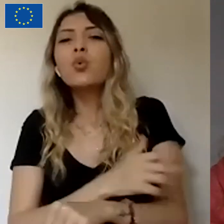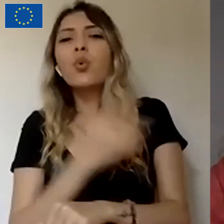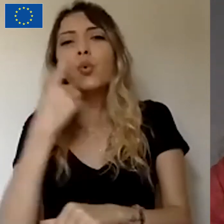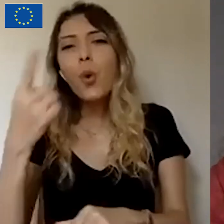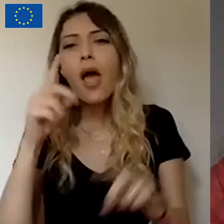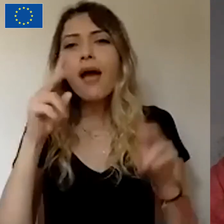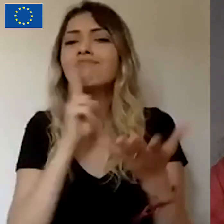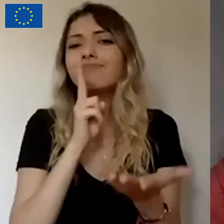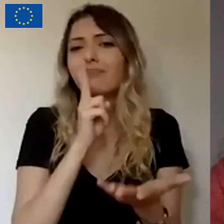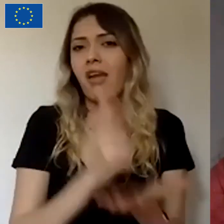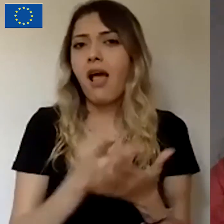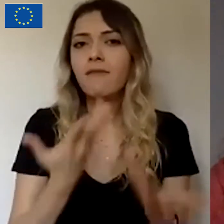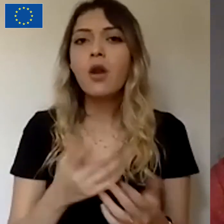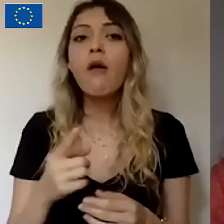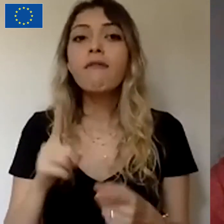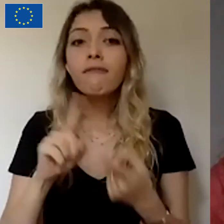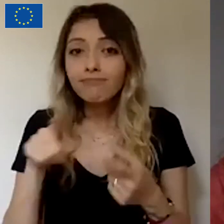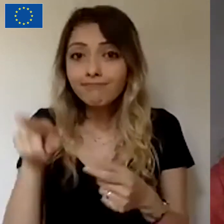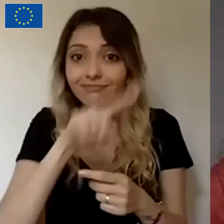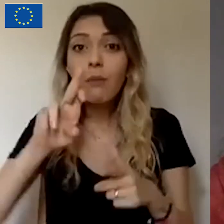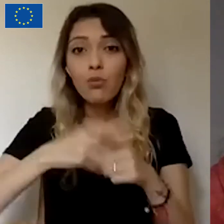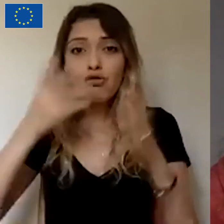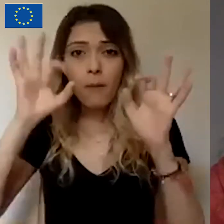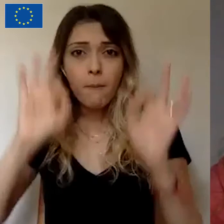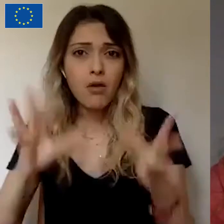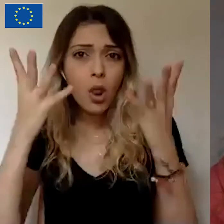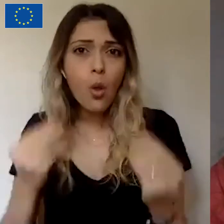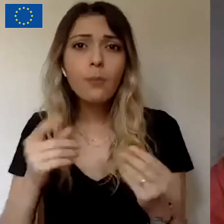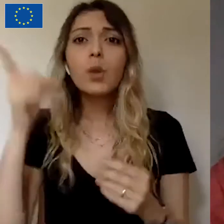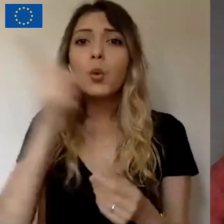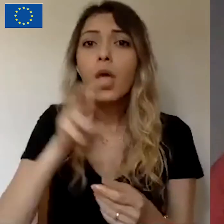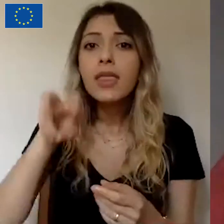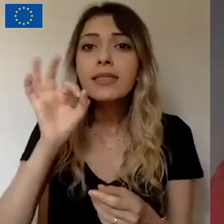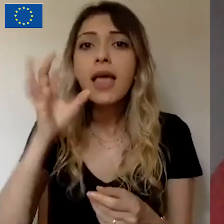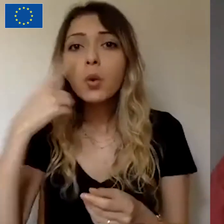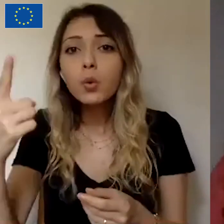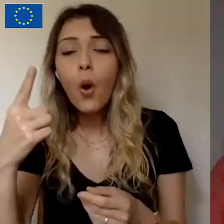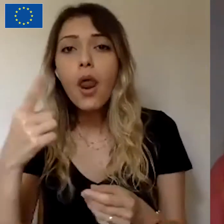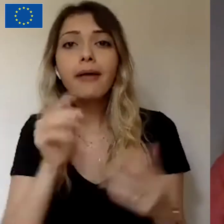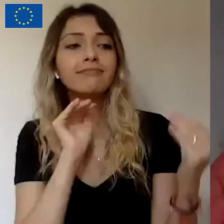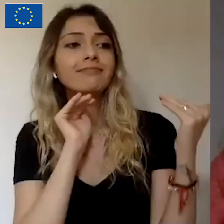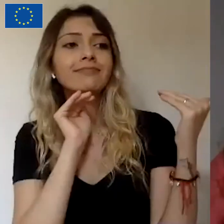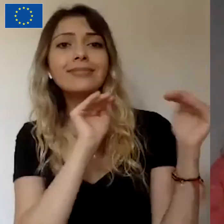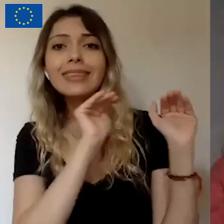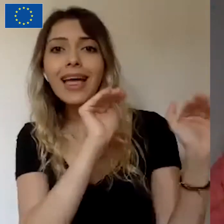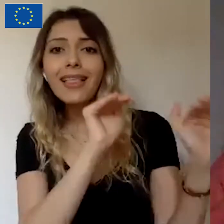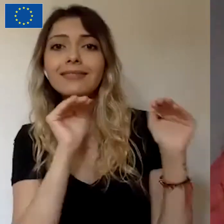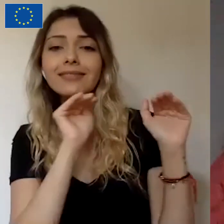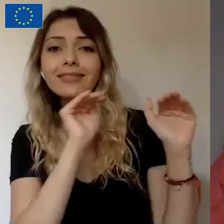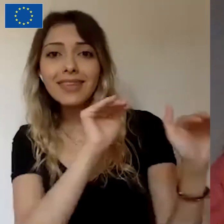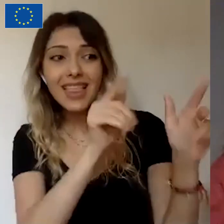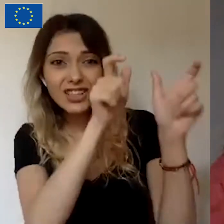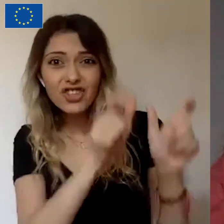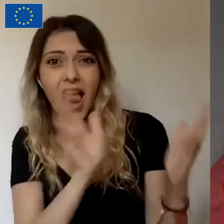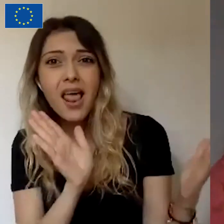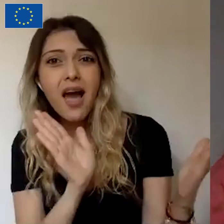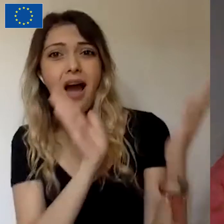projelerinizin başarılı olmasını %80'i destekçilerinizle aranızda kurduğunuz bu duygusal